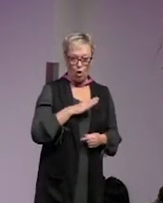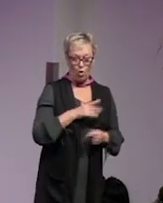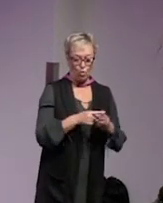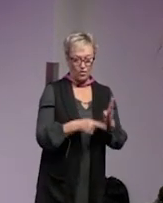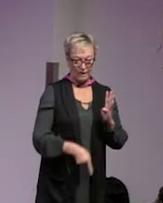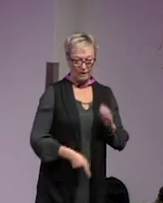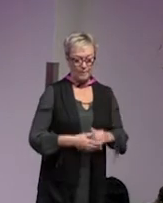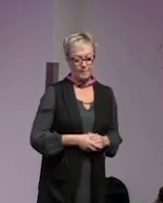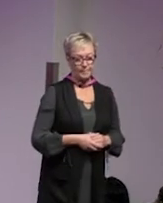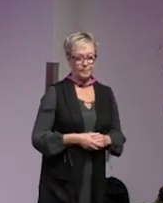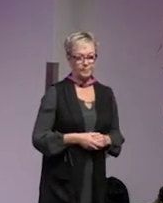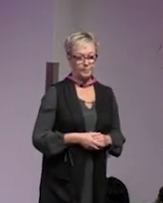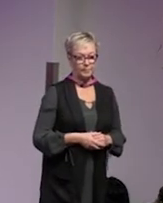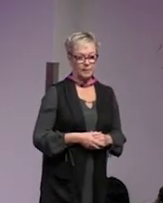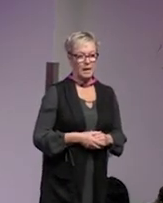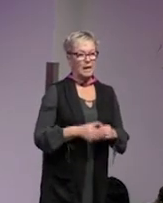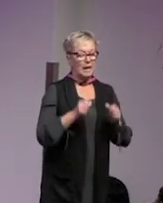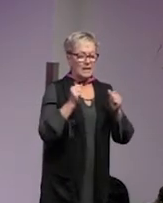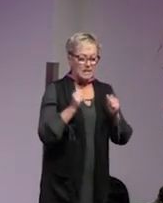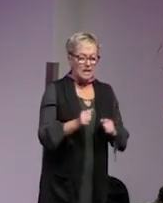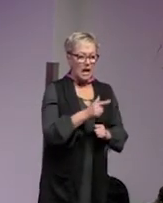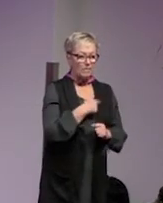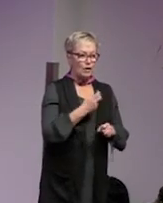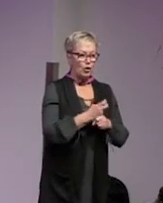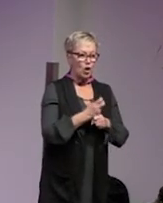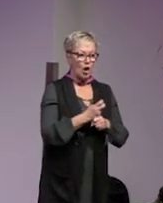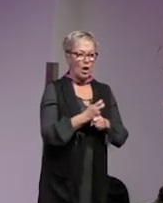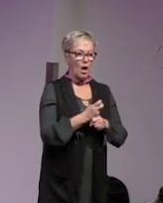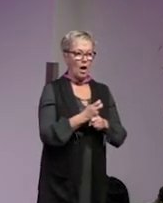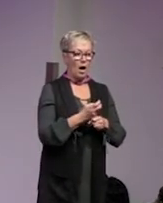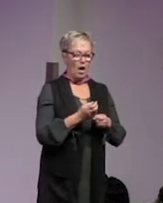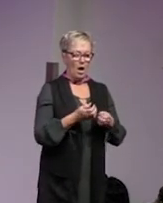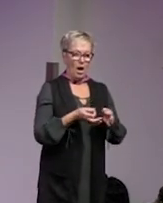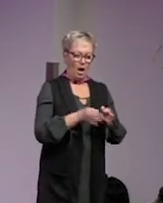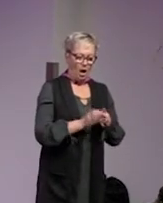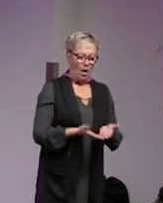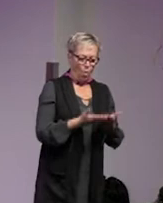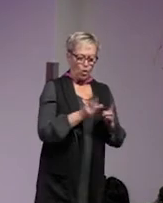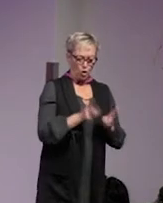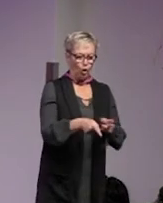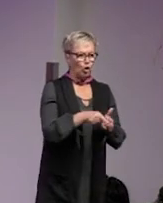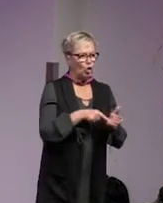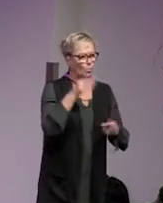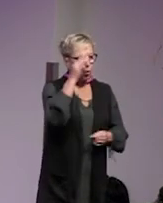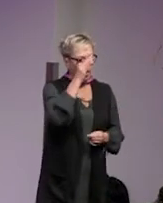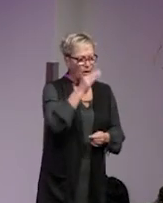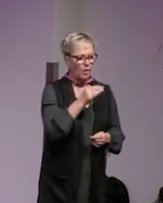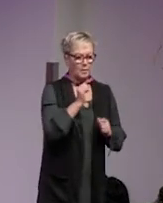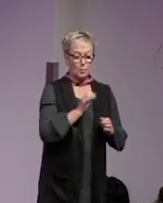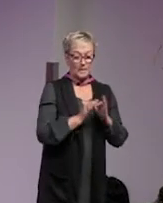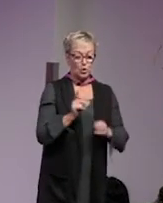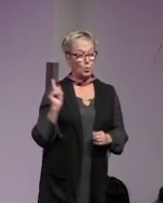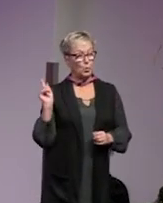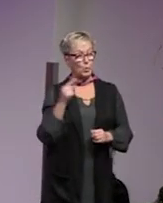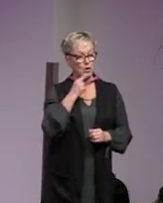vidare ska vi försöka åtgärda den här typen av problematik så måste vi precis som du